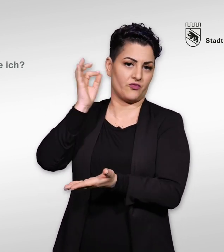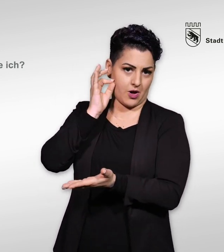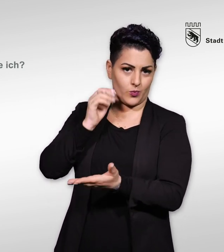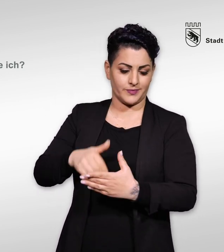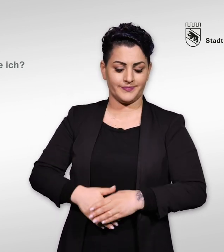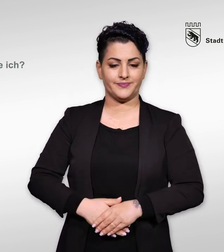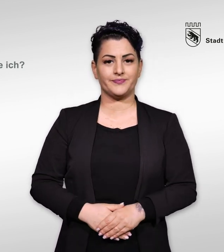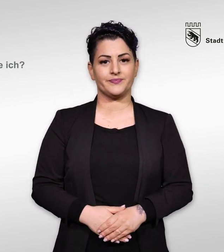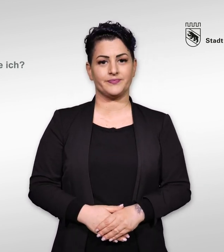Ständeräte wählen.